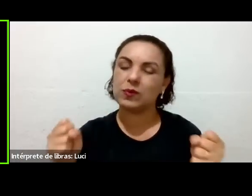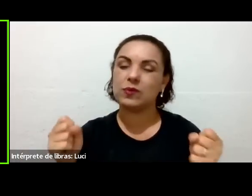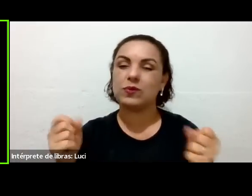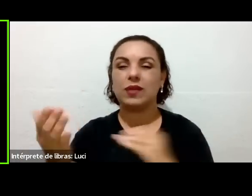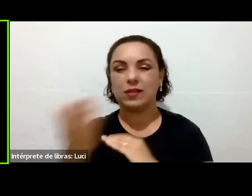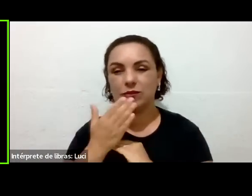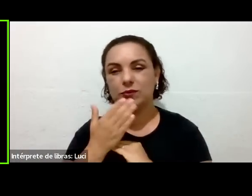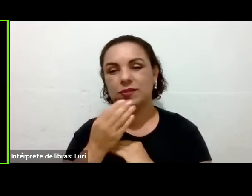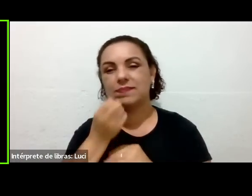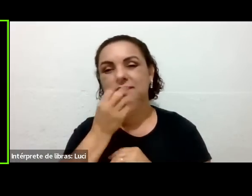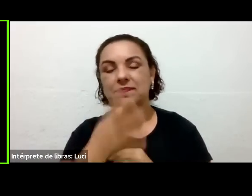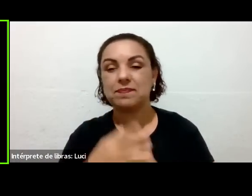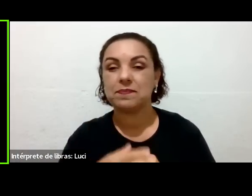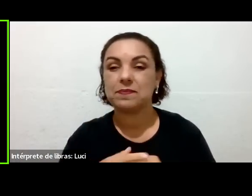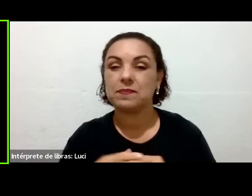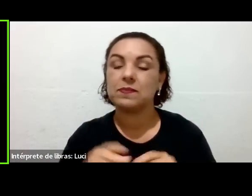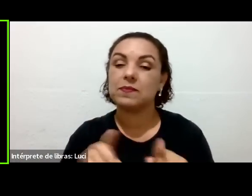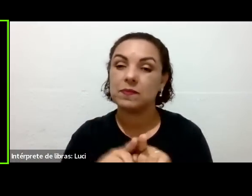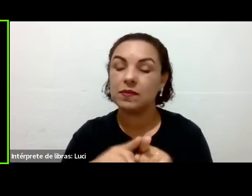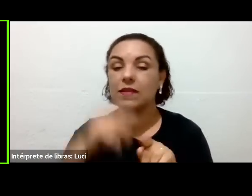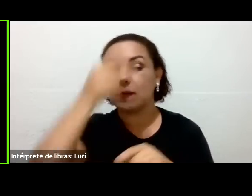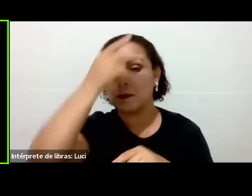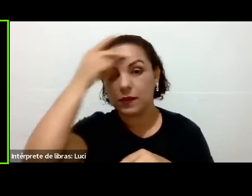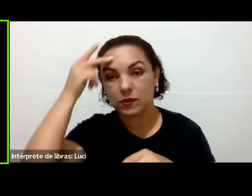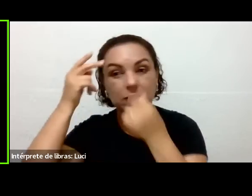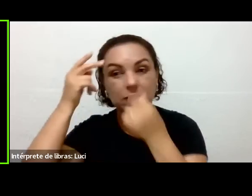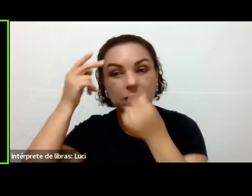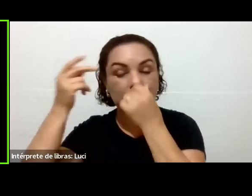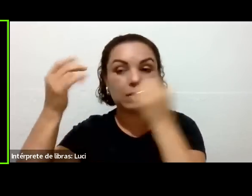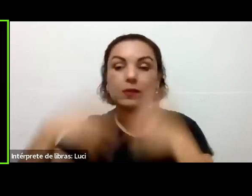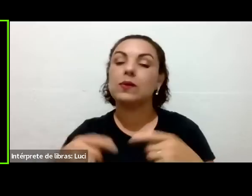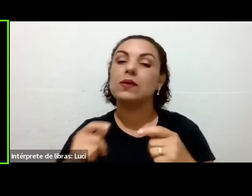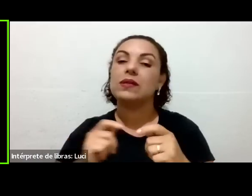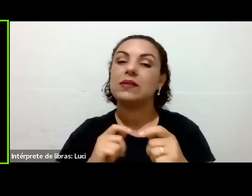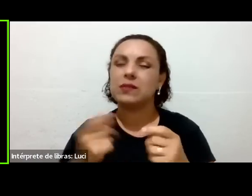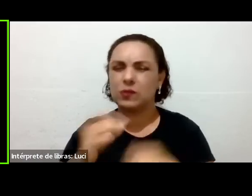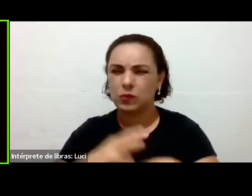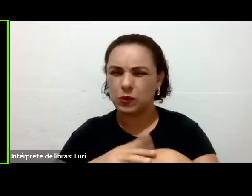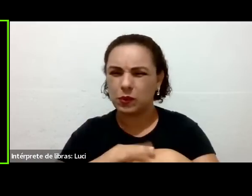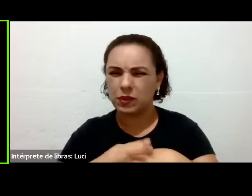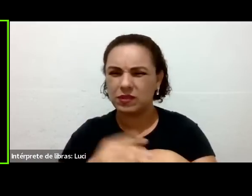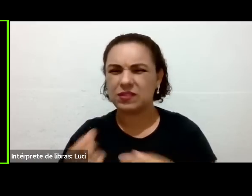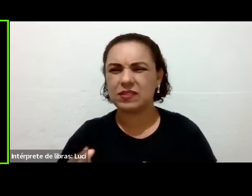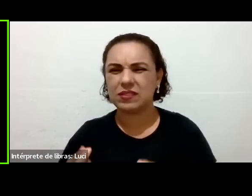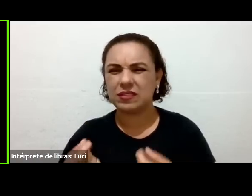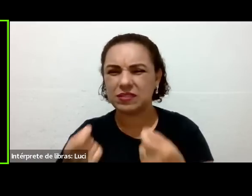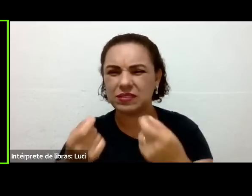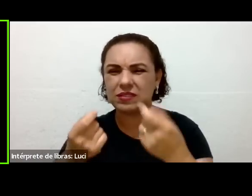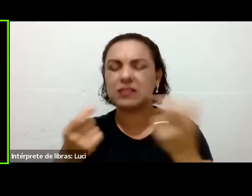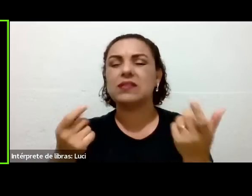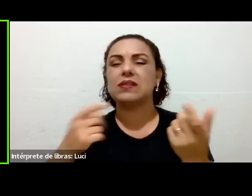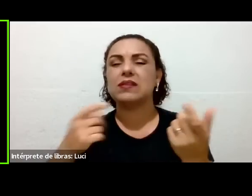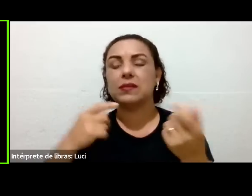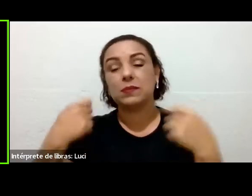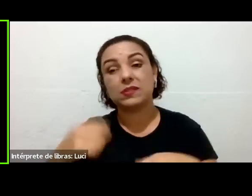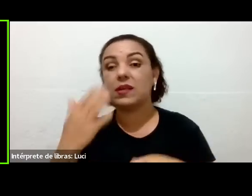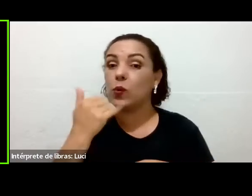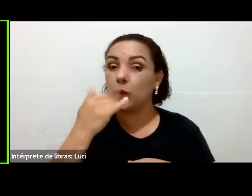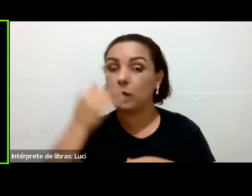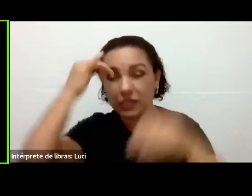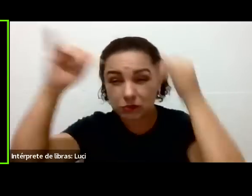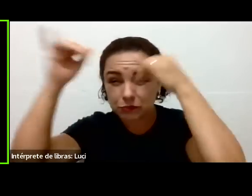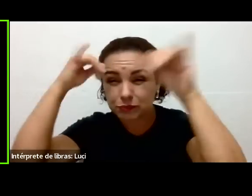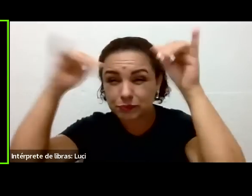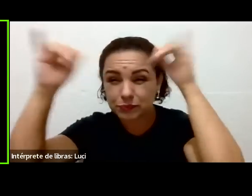Ter cuidado com a alimentação, é claro que tem que ter cuidado com a alimentação, não é só a questão do câncer, né? A vida toda a gente tem que diminuir o